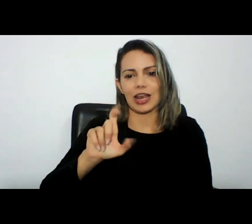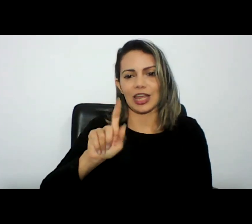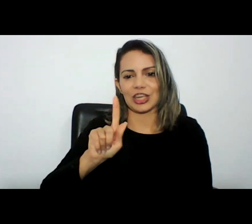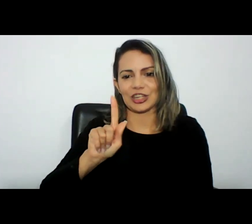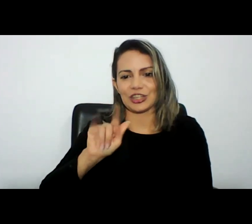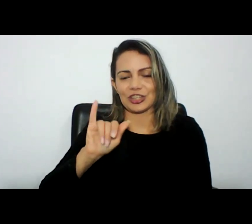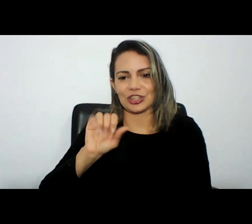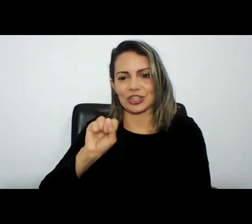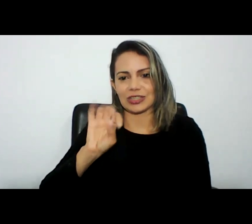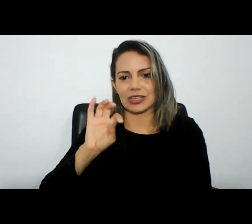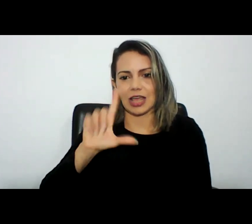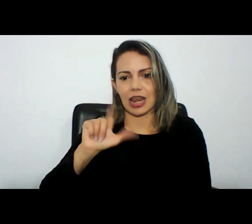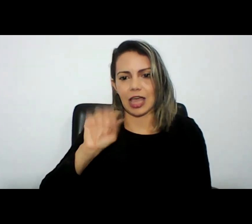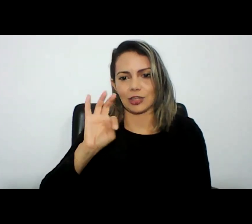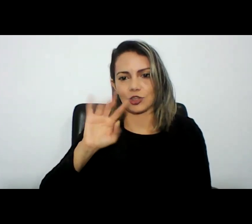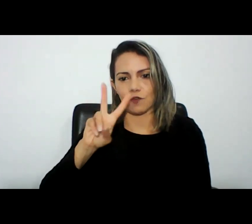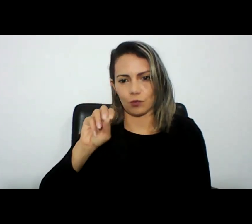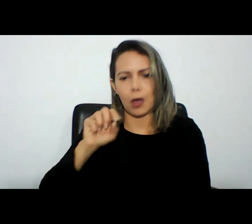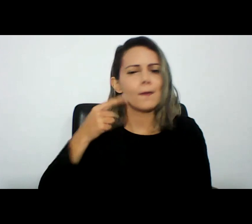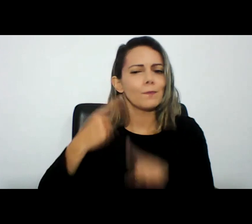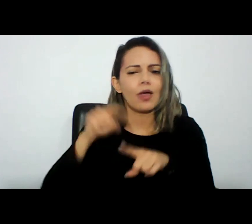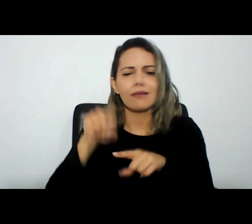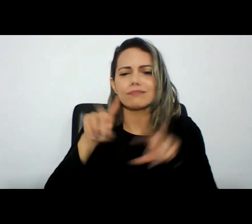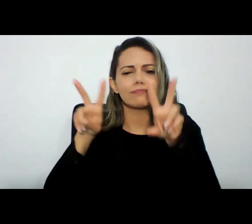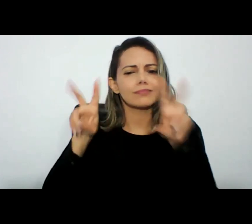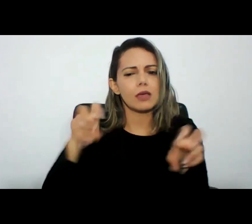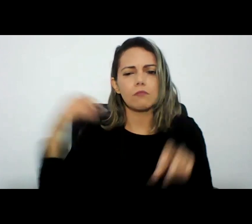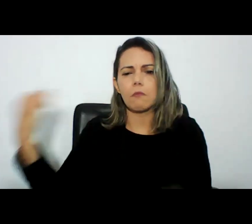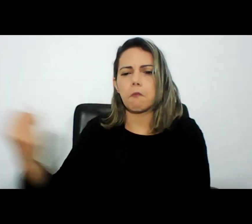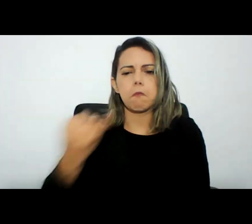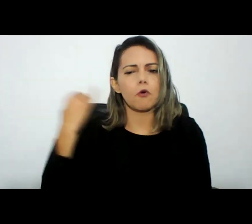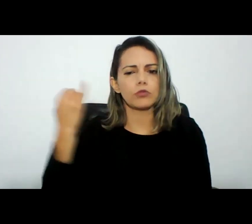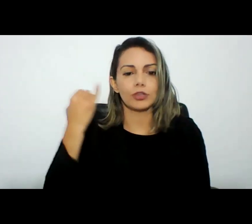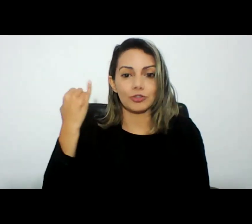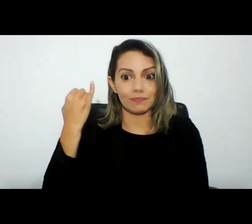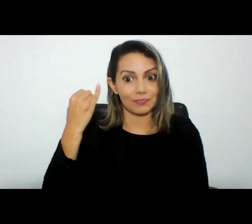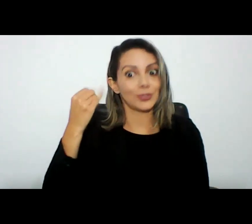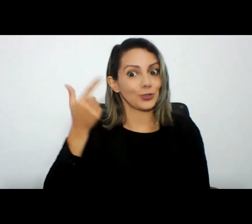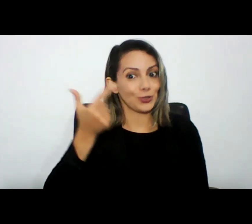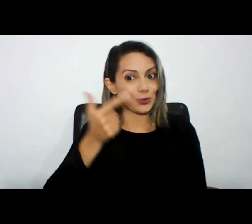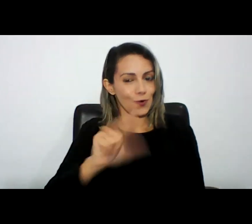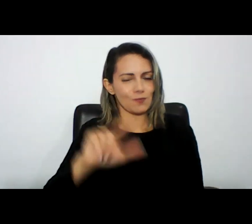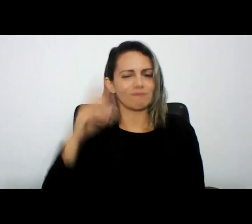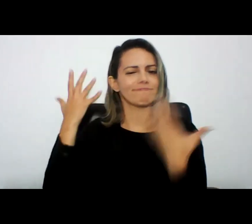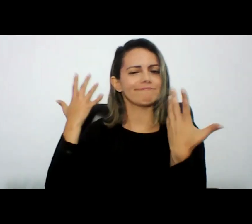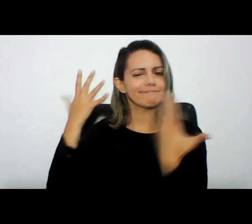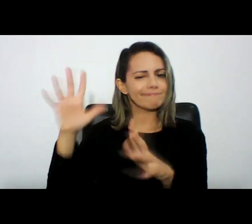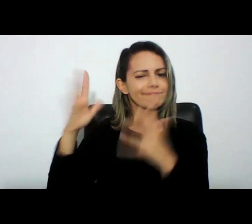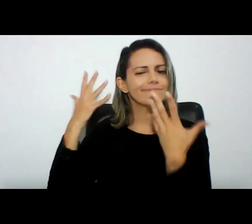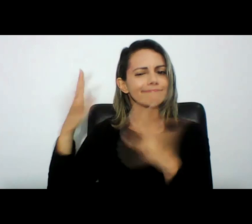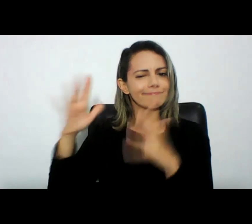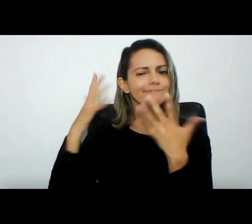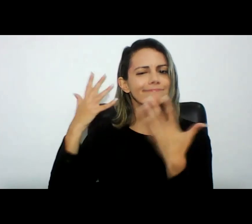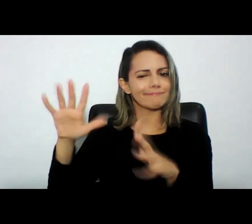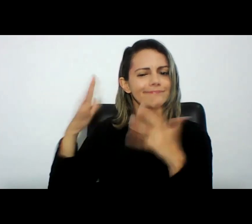esse tema é tão importante e aí de novo palmas para o delegado nosso querido